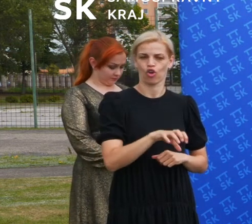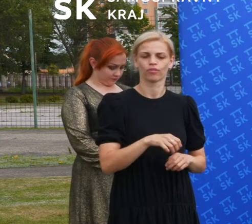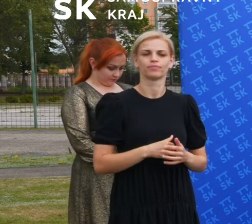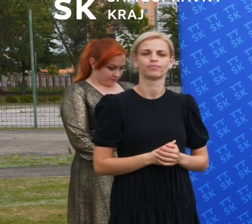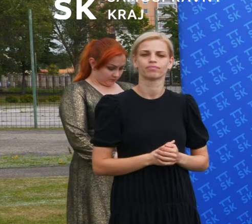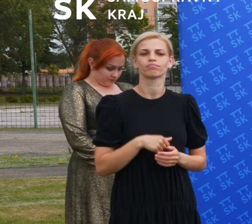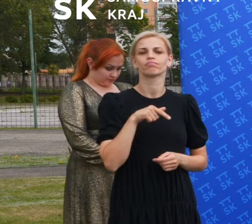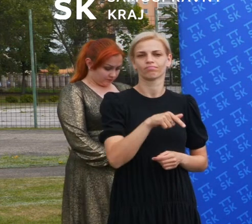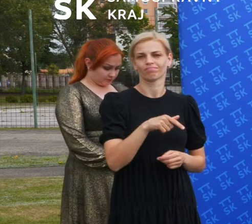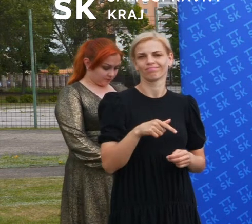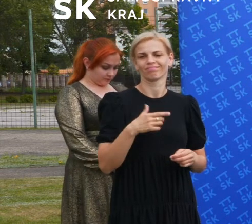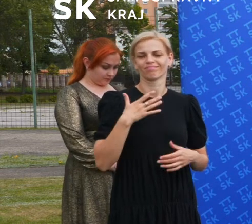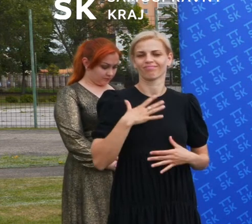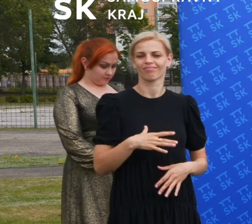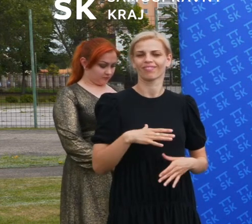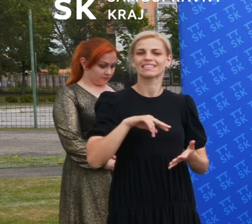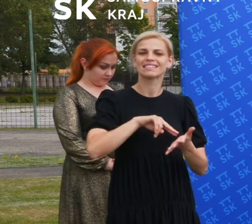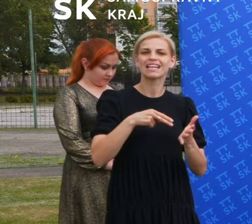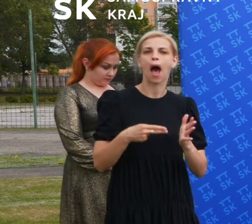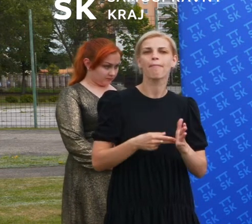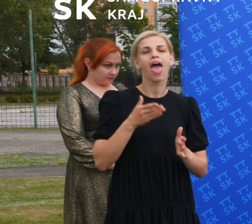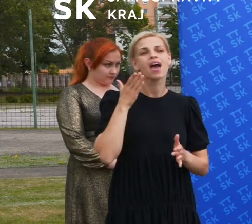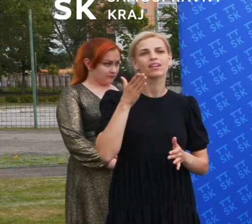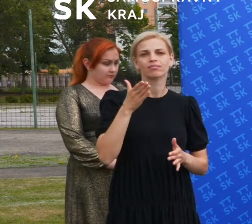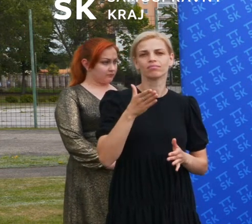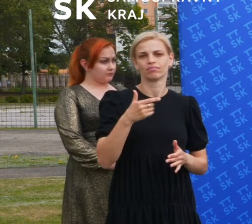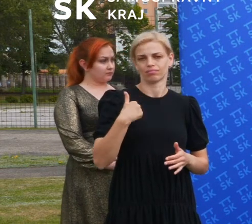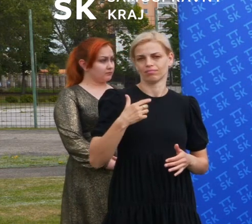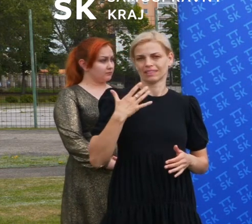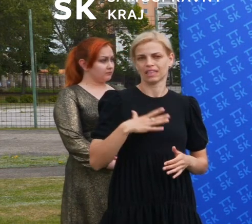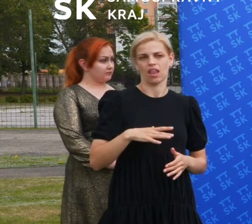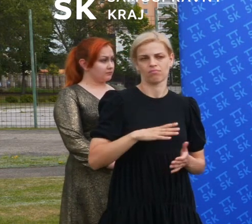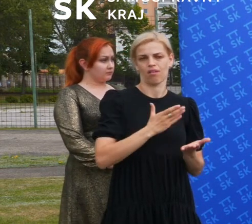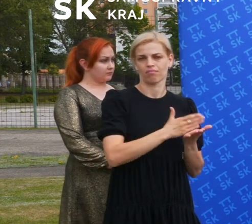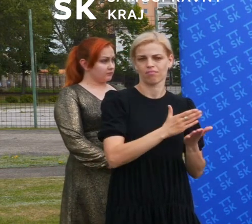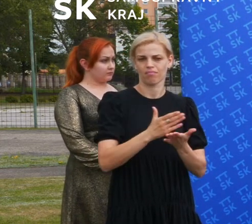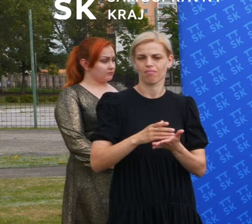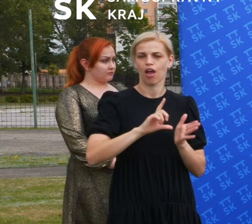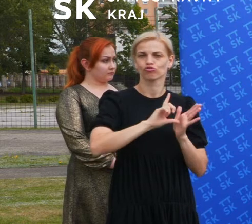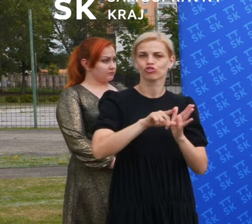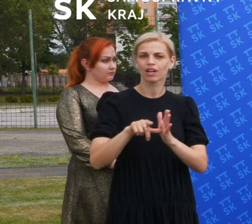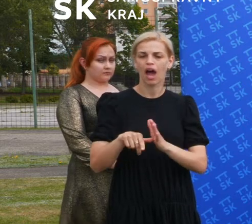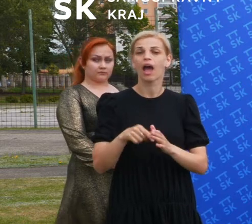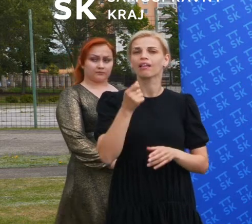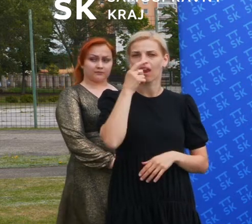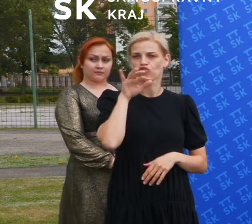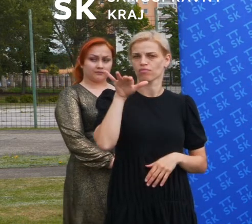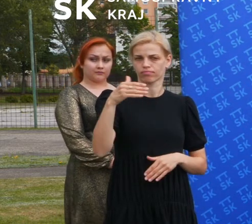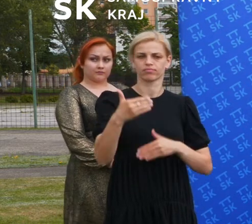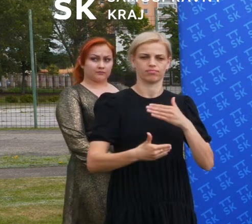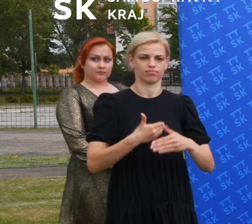takáto spolupráca, takýto zámer sa deklaroval. V Trenčine samozrejme ten projekt je najďalej, tam myslím, že